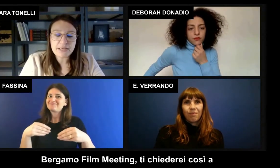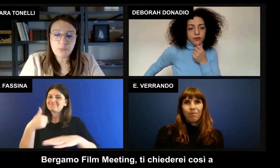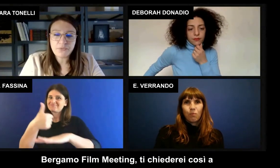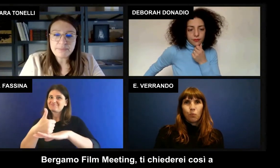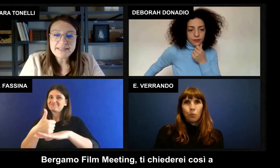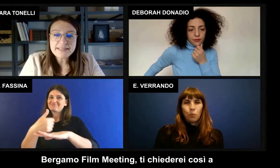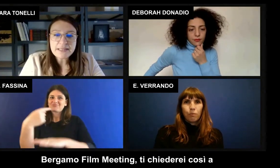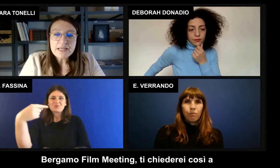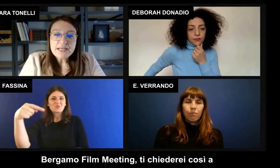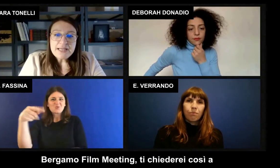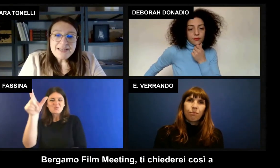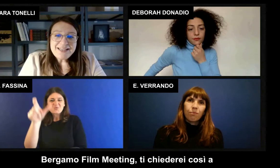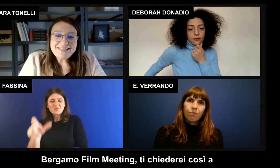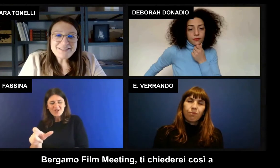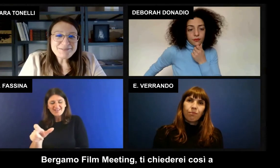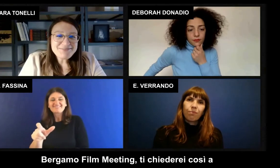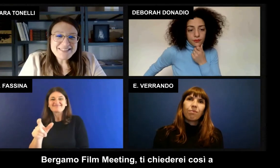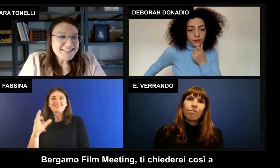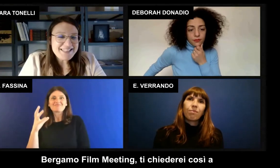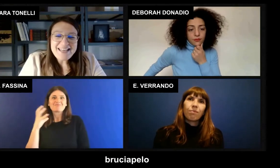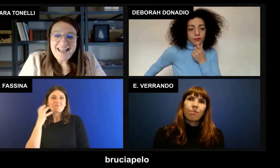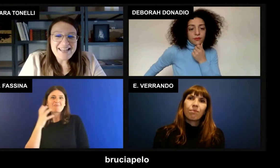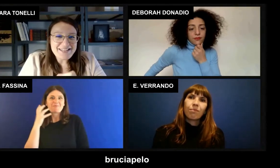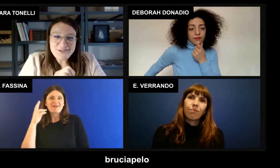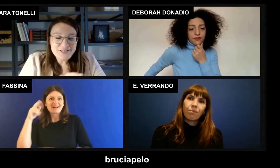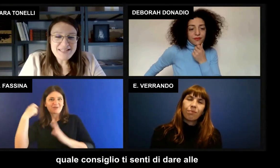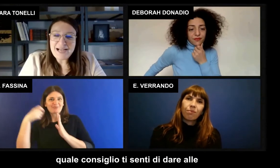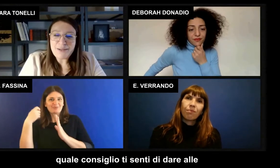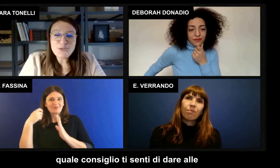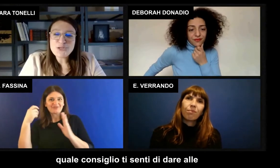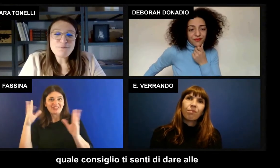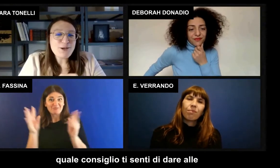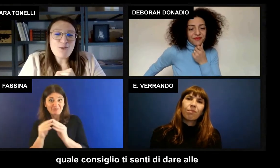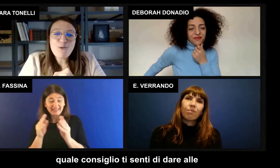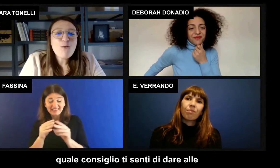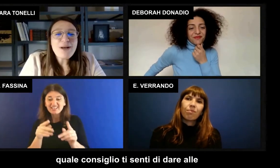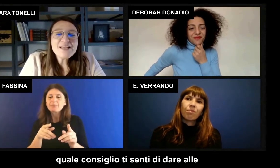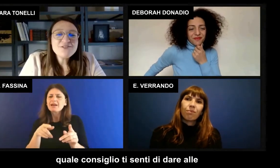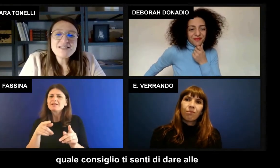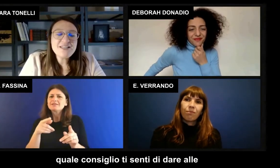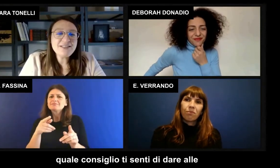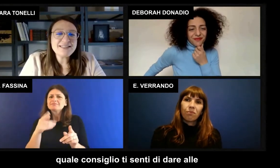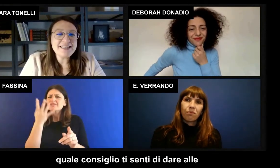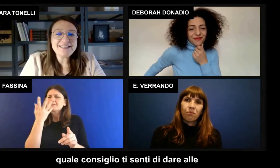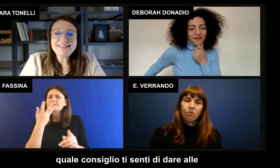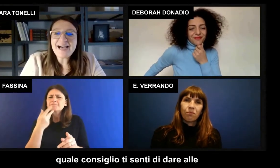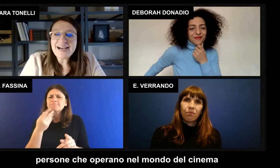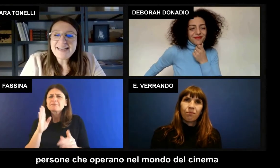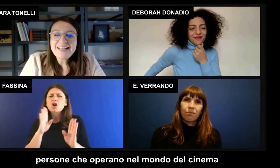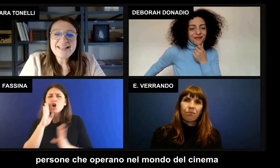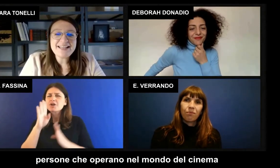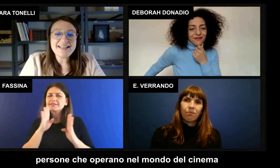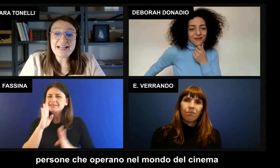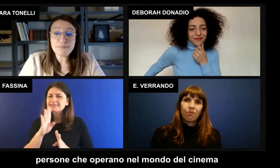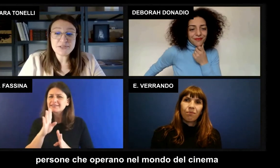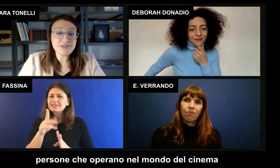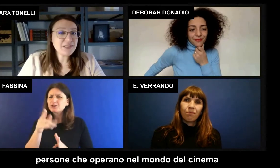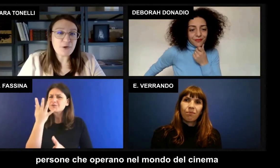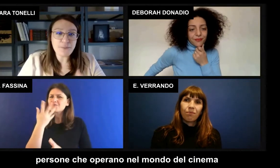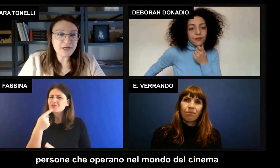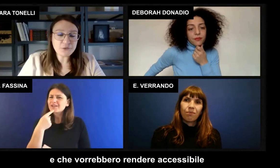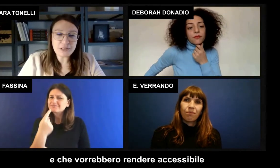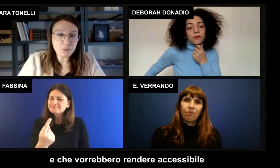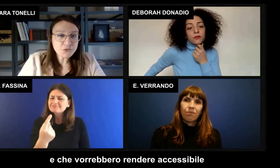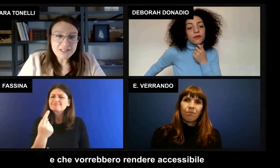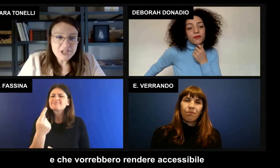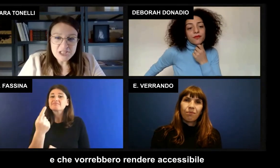edizione di Bergamo Film Meeting ti chiederei così a Brociapelo quale consiglio ti senti di dare alle persone